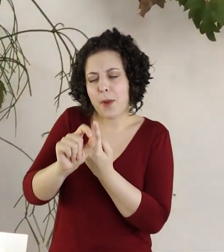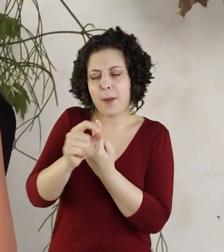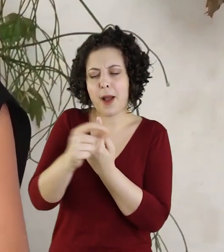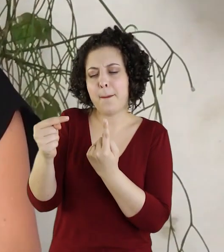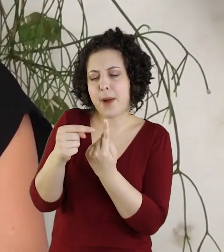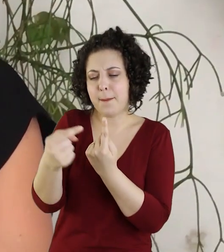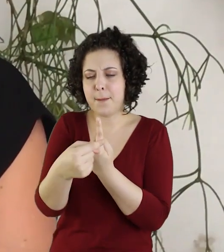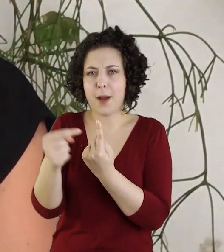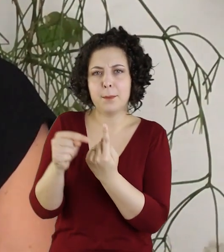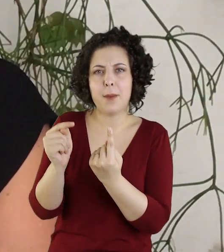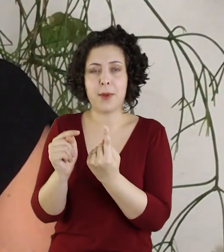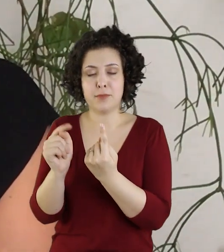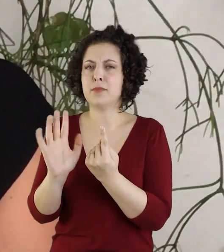Ela já tinha se transformado.